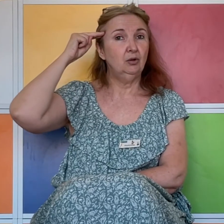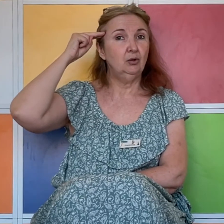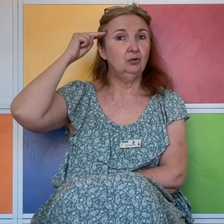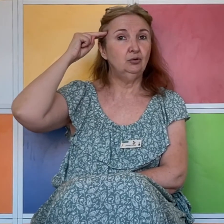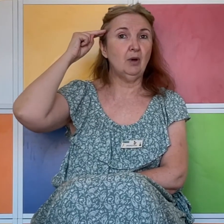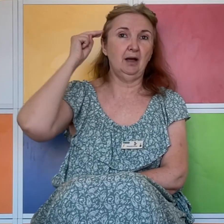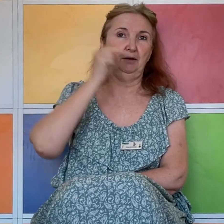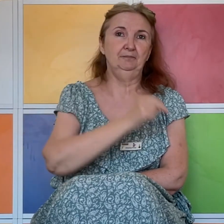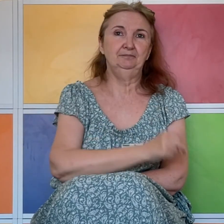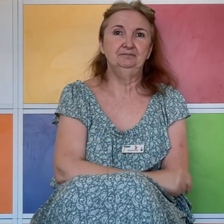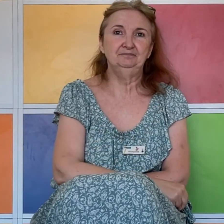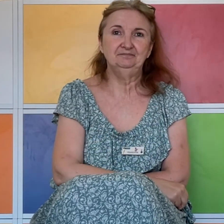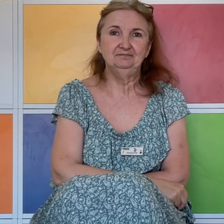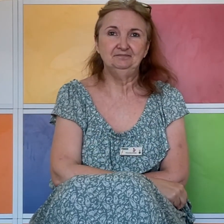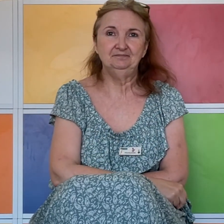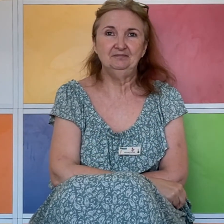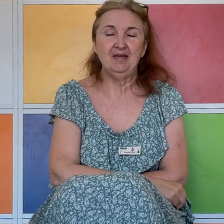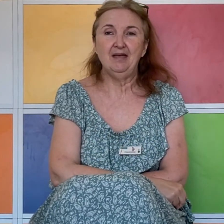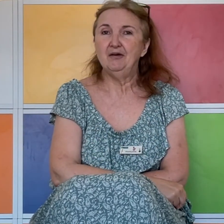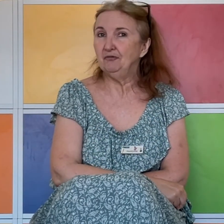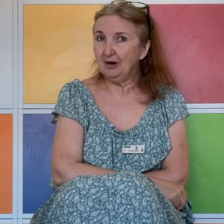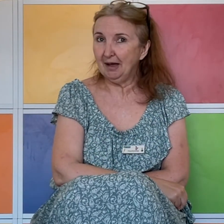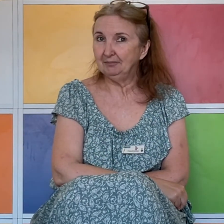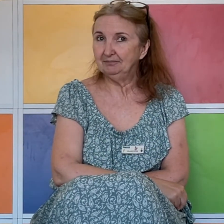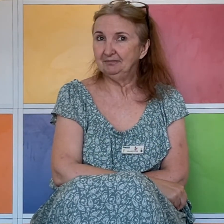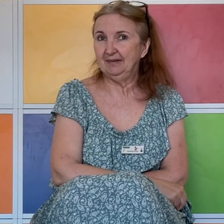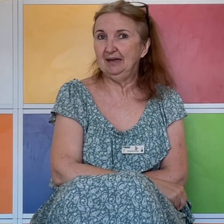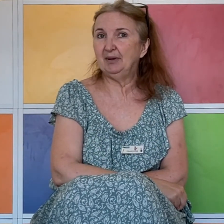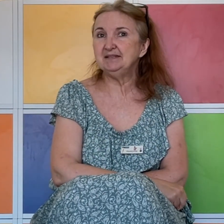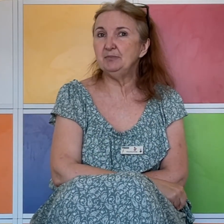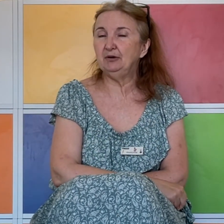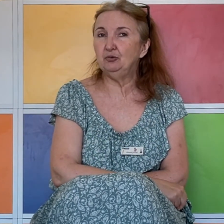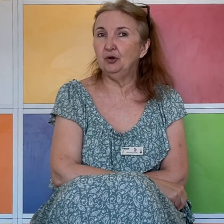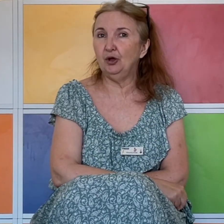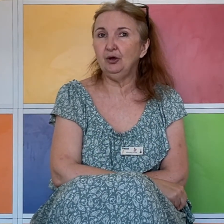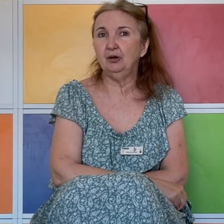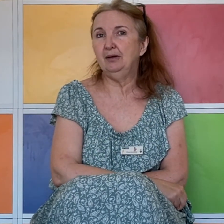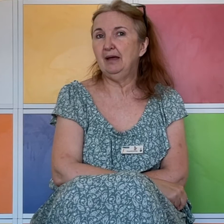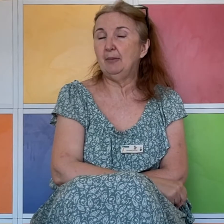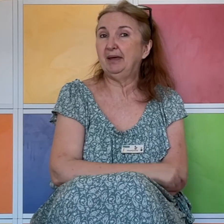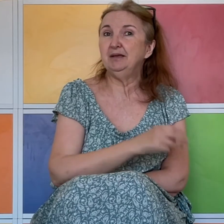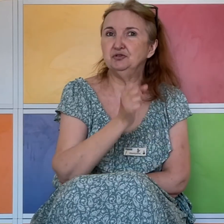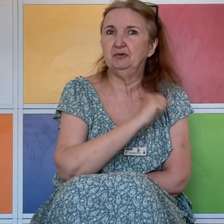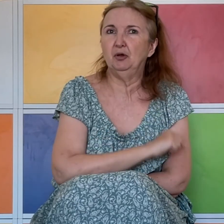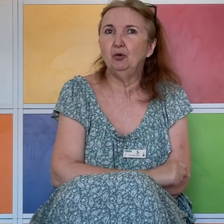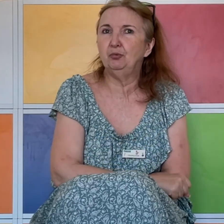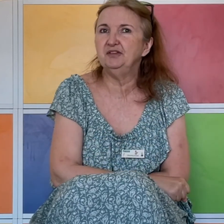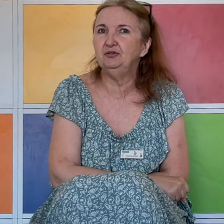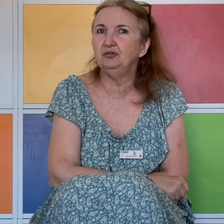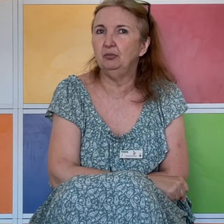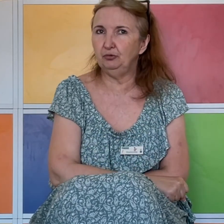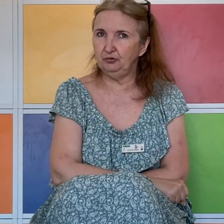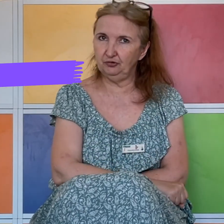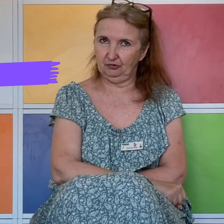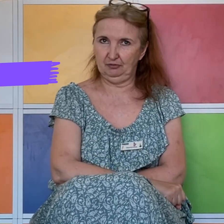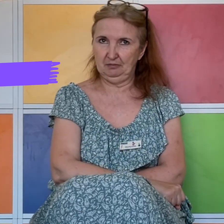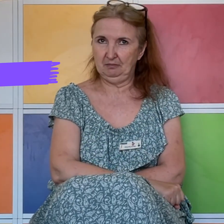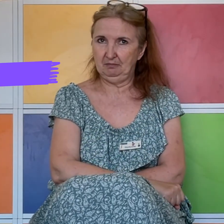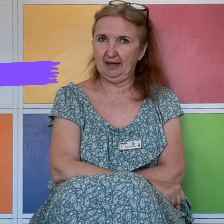Noir. Voilà les principales couleurs. Après, je vais vous en proposer d'autres en bonus. Par